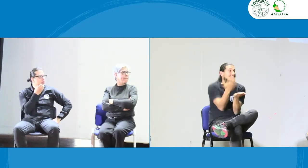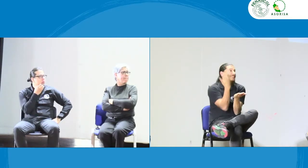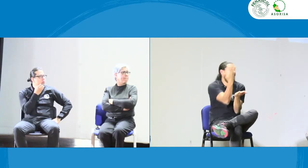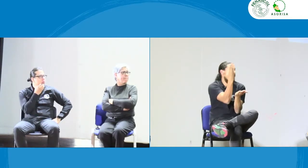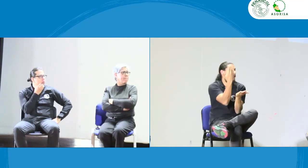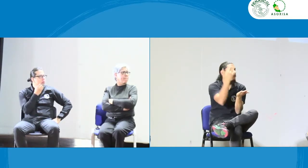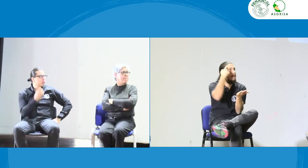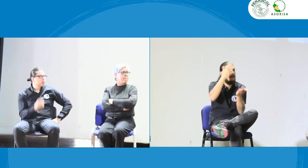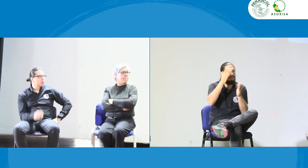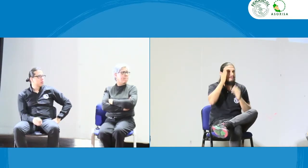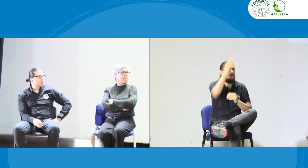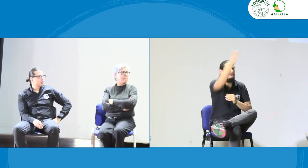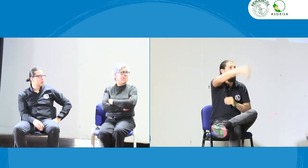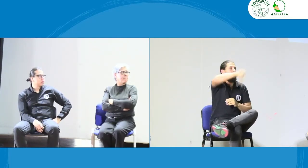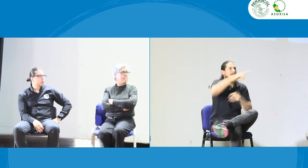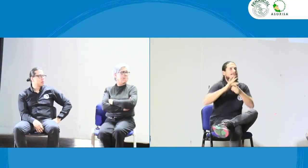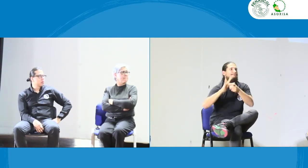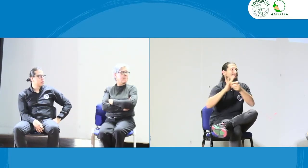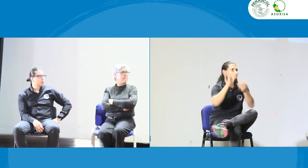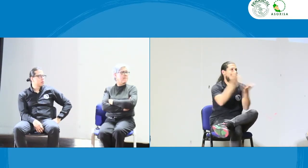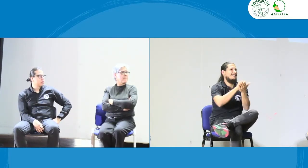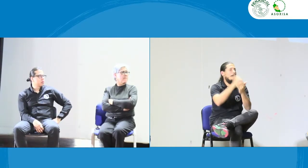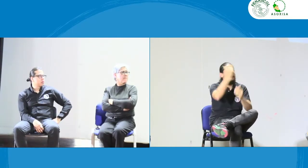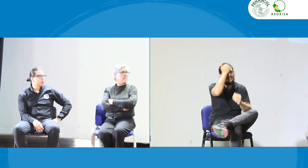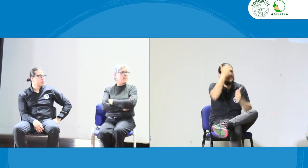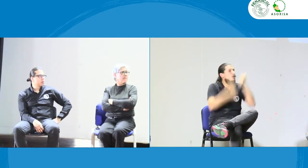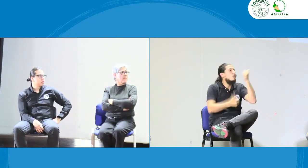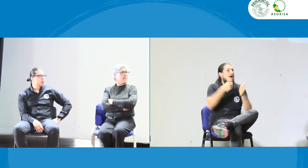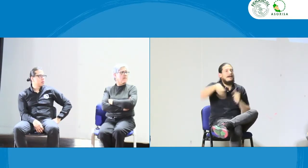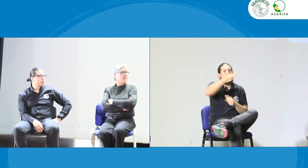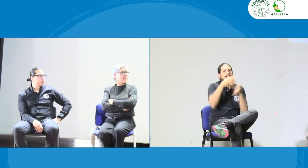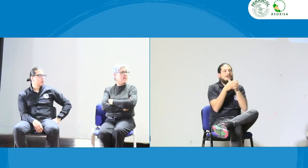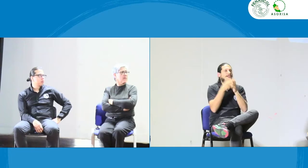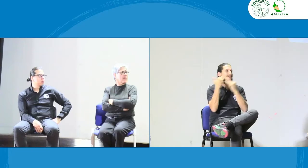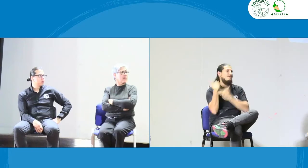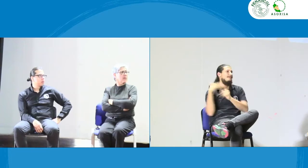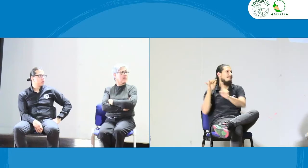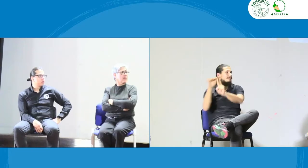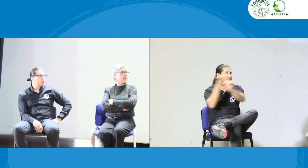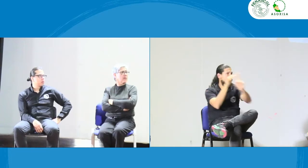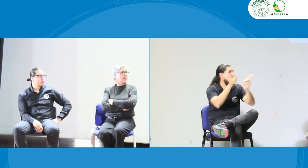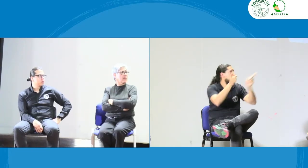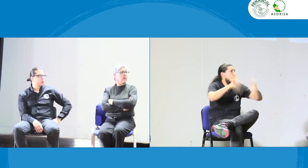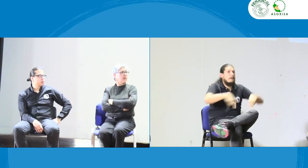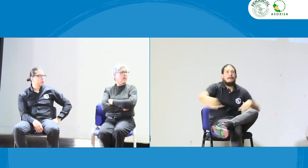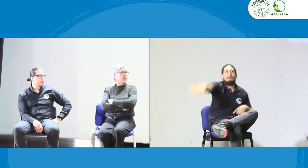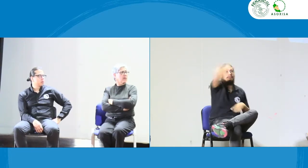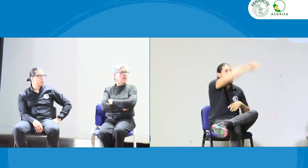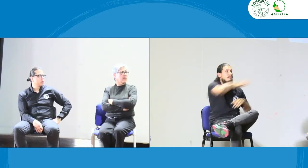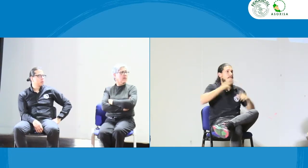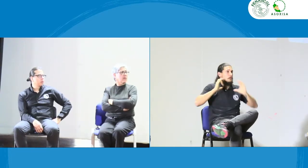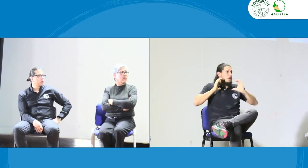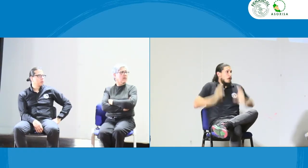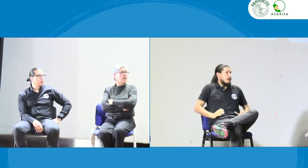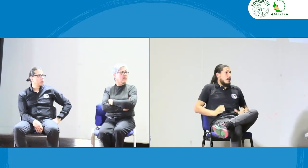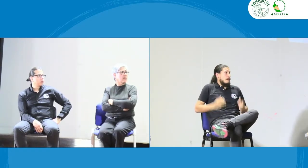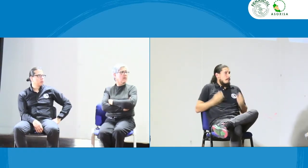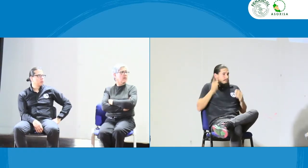consolidación, a un documento final. ¿Para qué? Para que se lleve a la práctica, que se lleve a esa práctica y llegar a esa incidencia como también